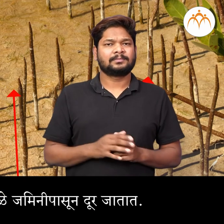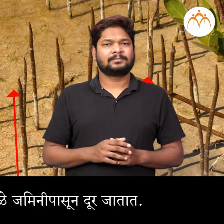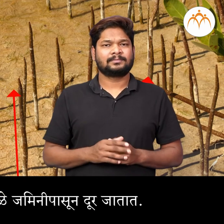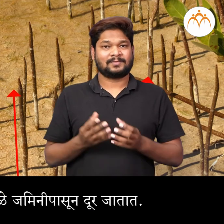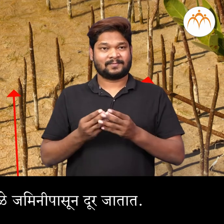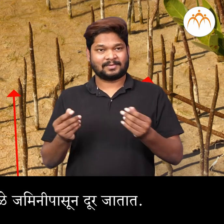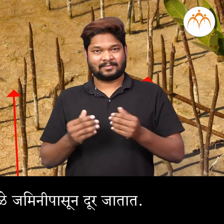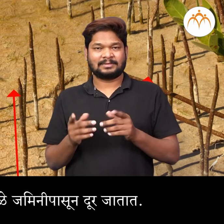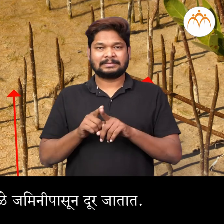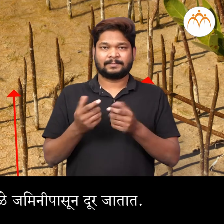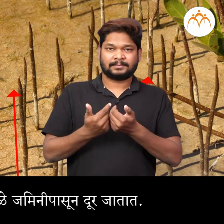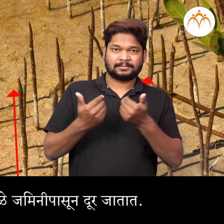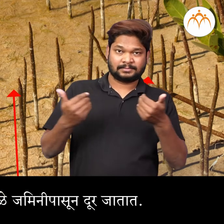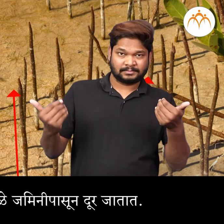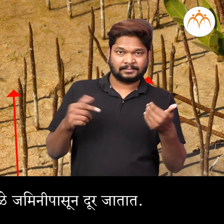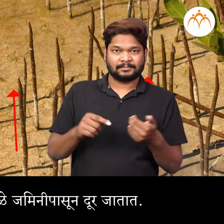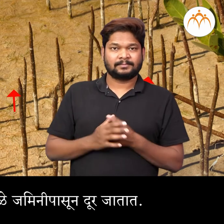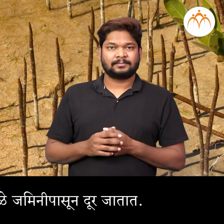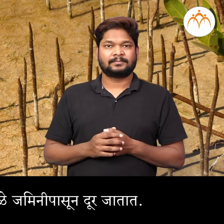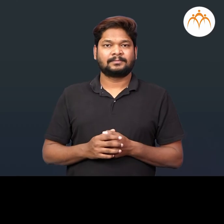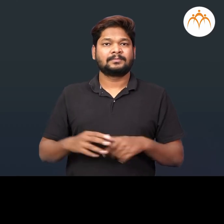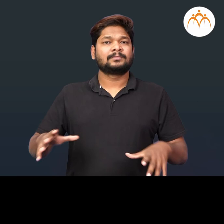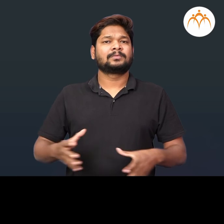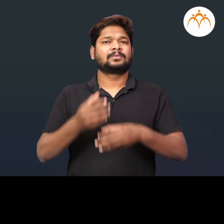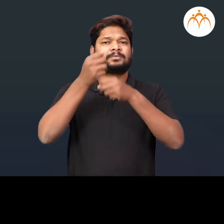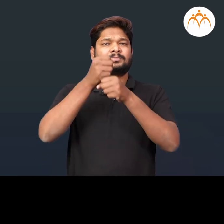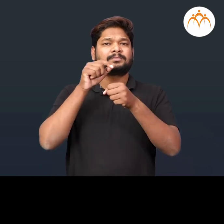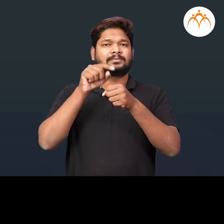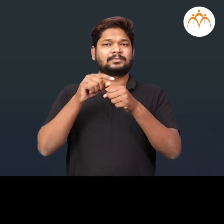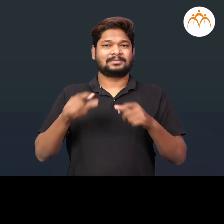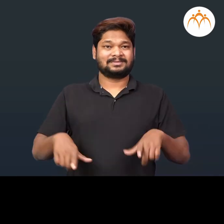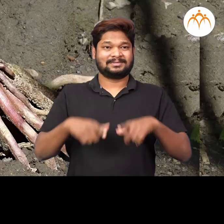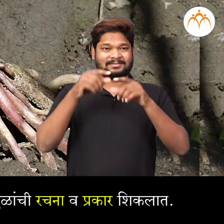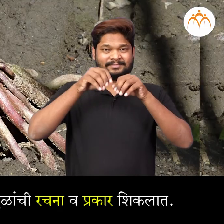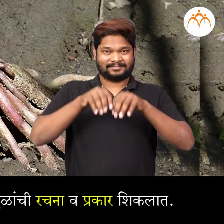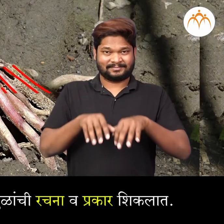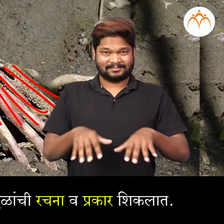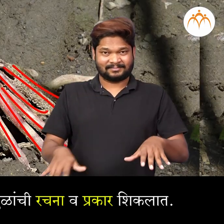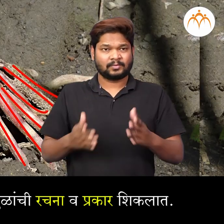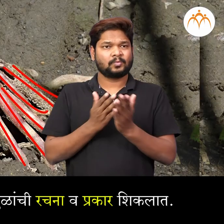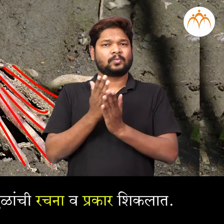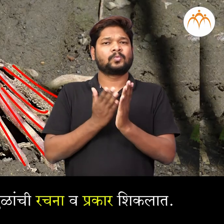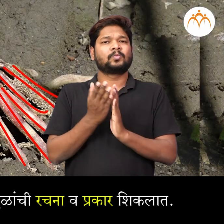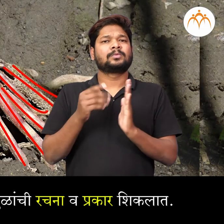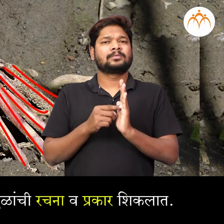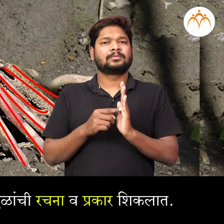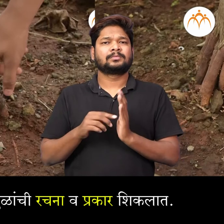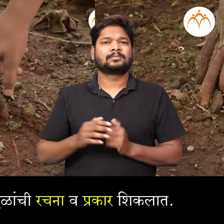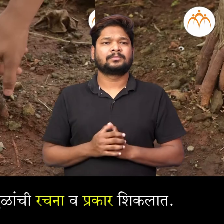मुले जमीनी पसून दूर जाता साराउश आज तुम्ही वनस्पतिंचा मुलांची रचनानी